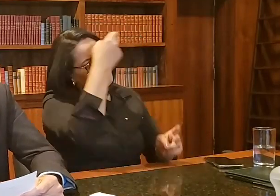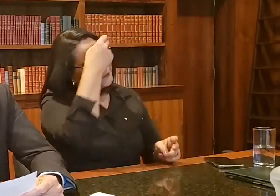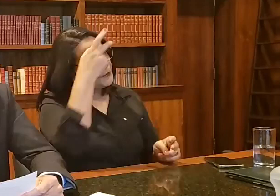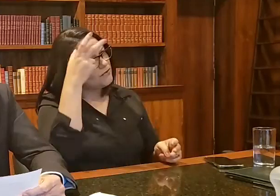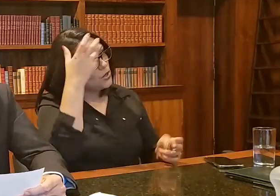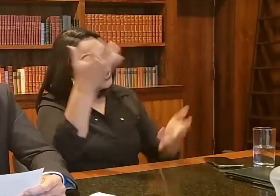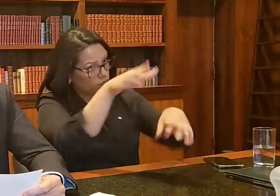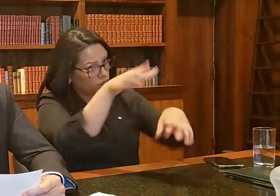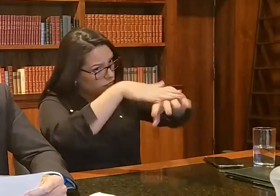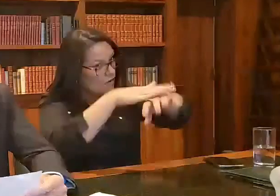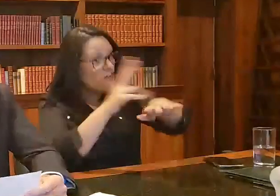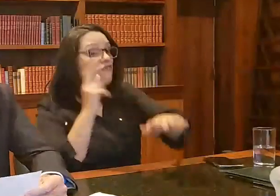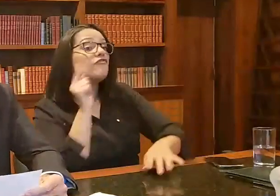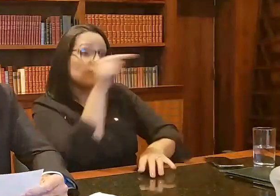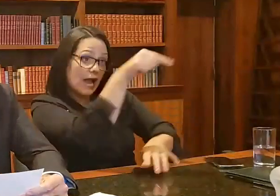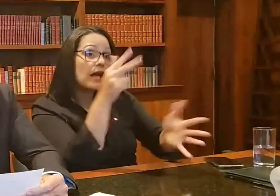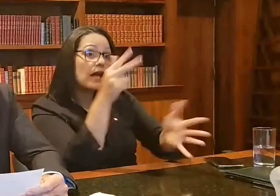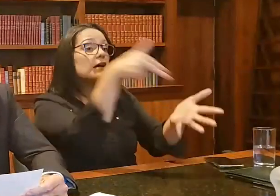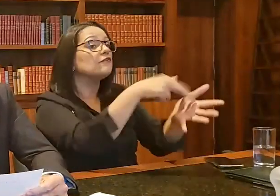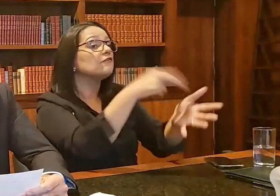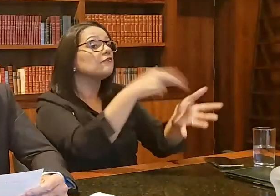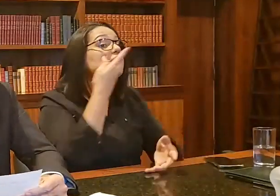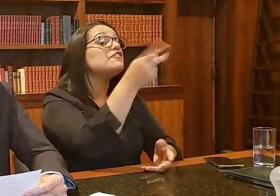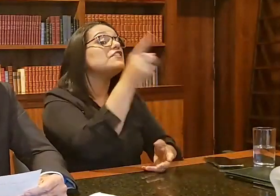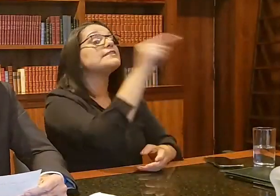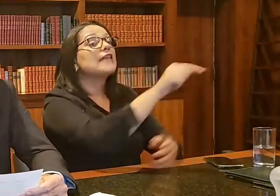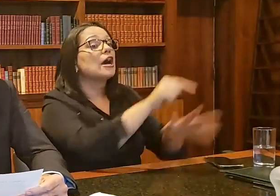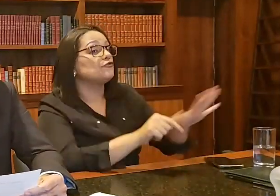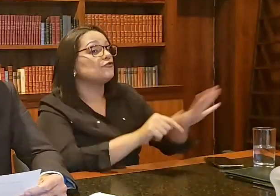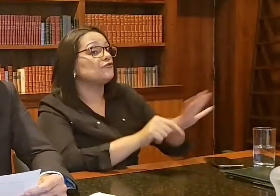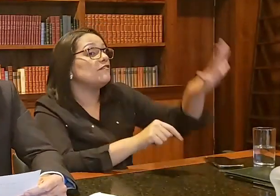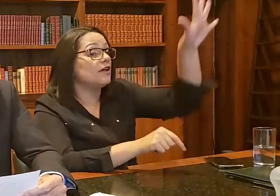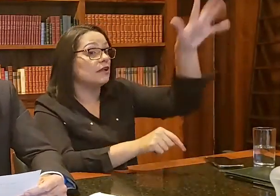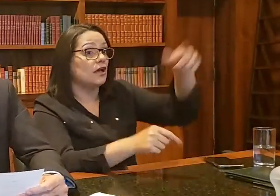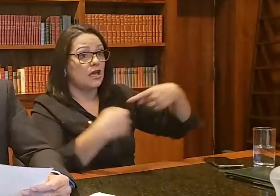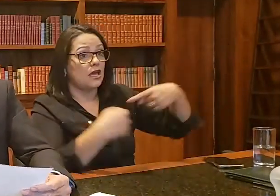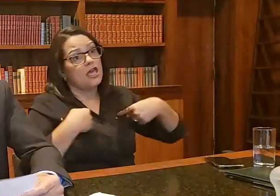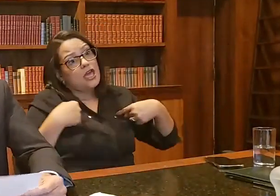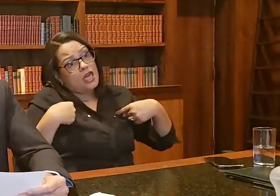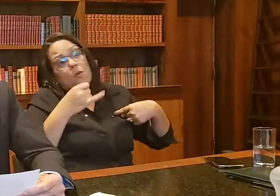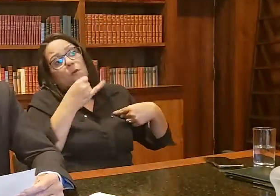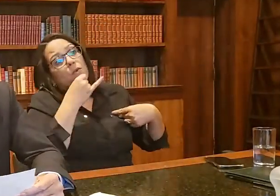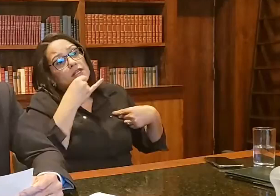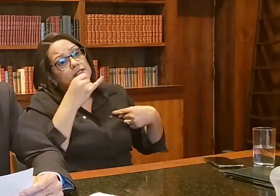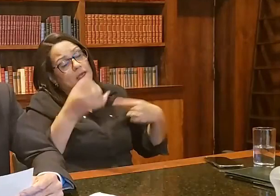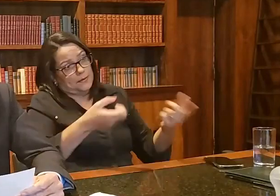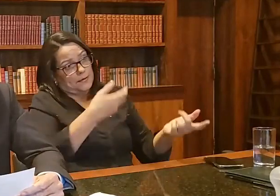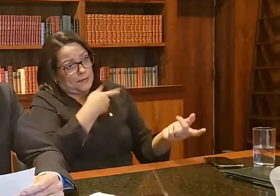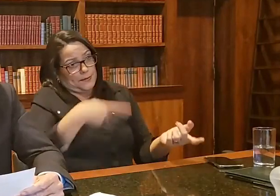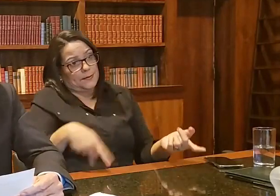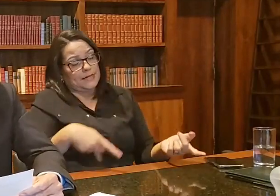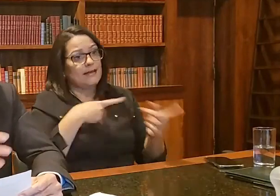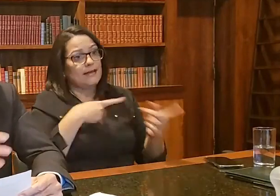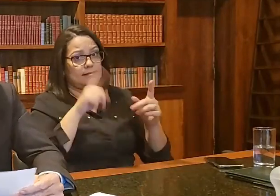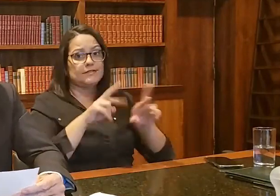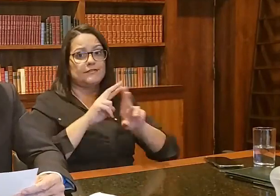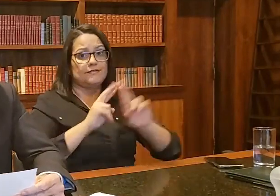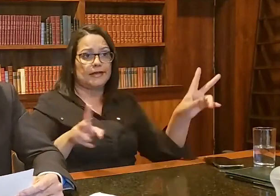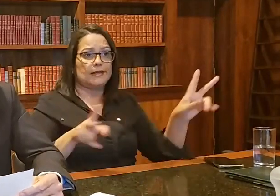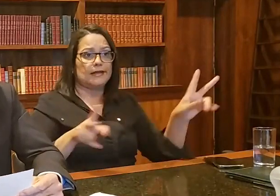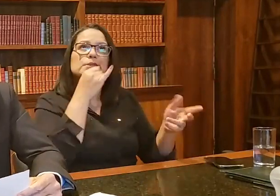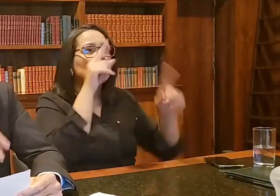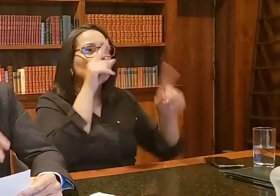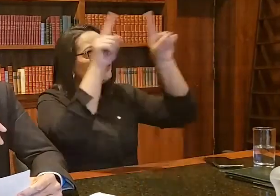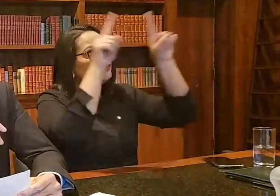fosse visitar essas pessoas para ver como eles estão vivendo. Que nós aqui, eu, por exemplo, são casos diferentes, a gente da República é diferente, mas um servidor